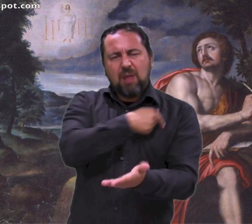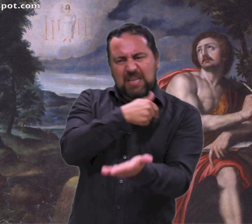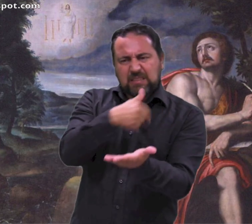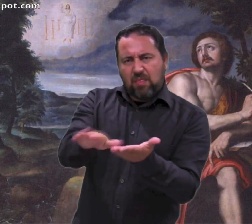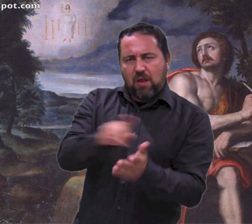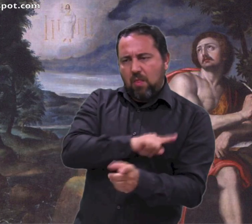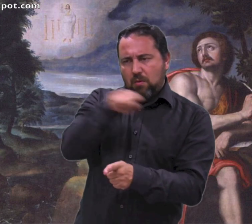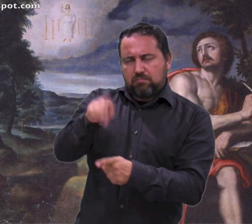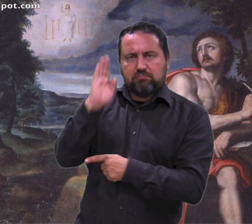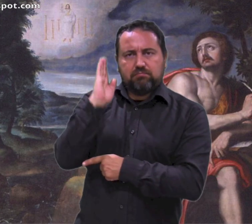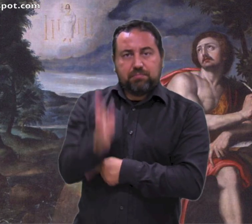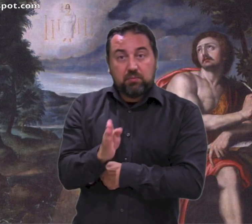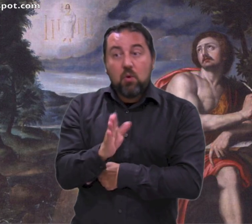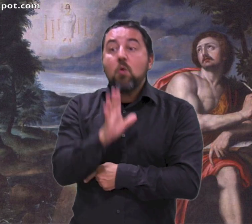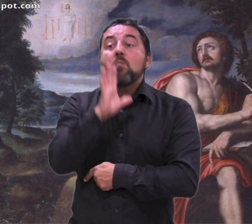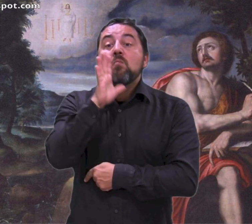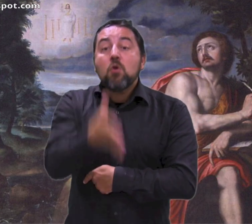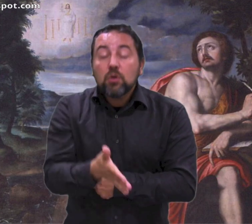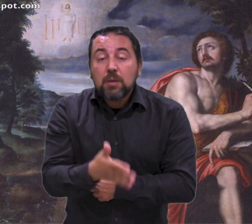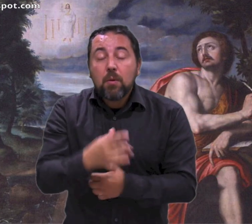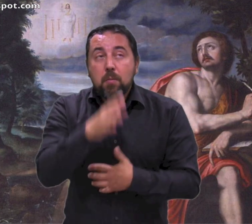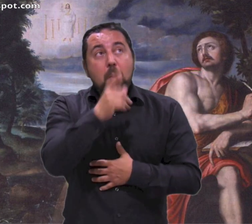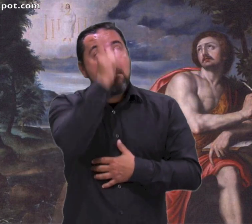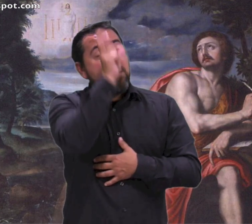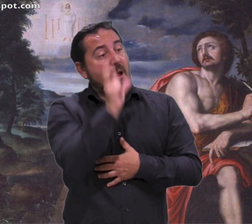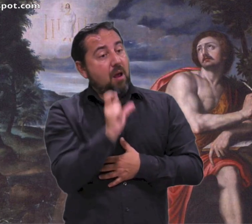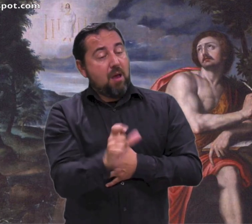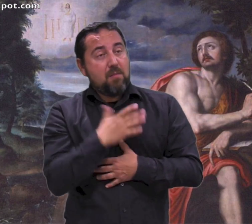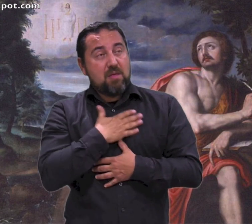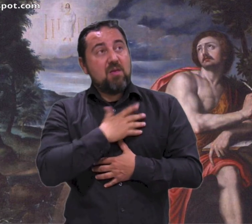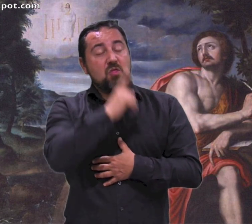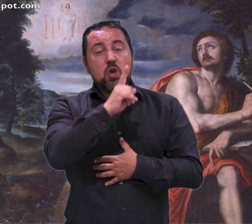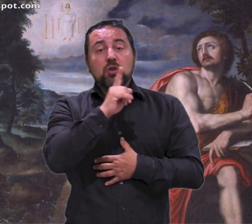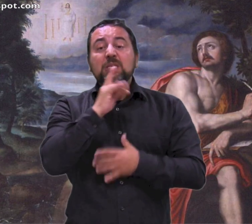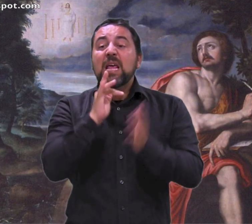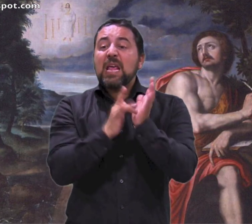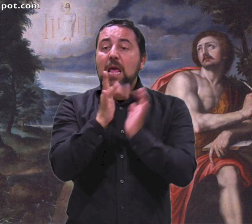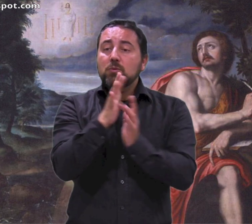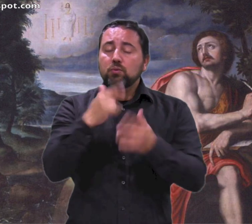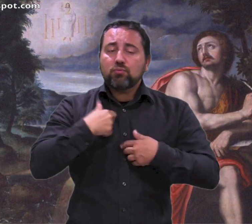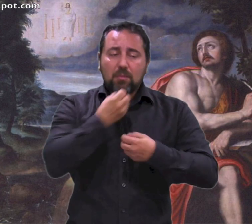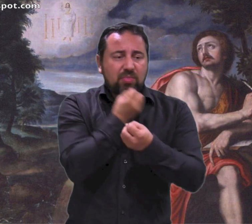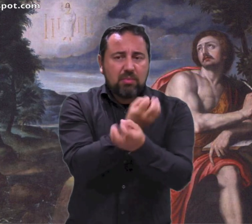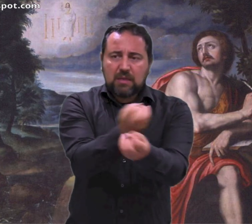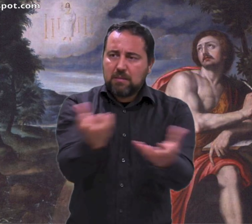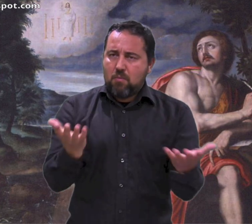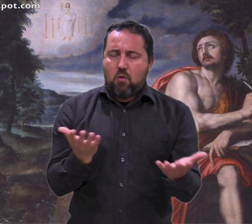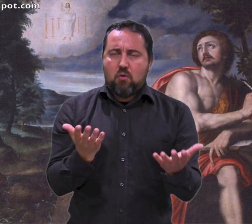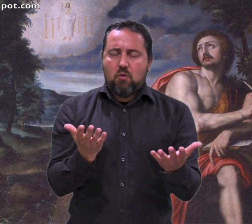en la isla de Patmos a causa de la palabra de Dios y del testimonio de